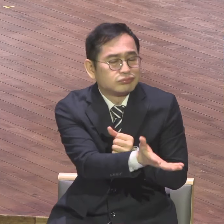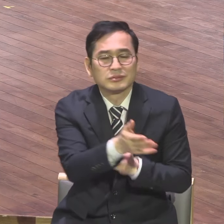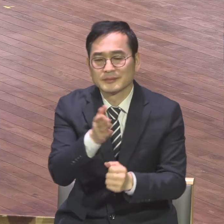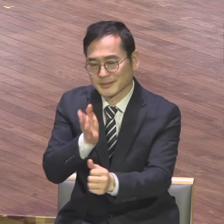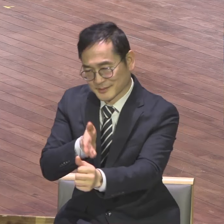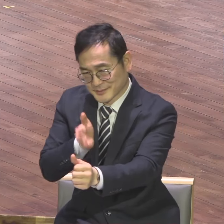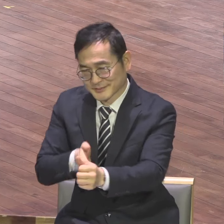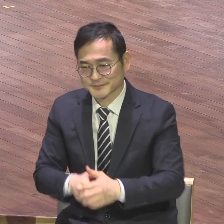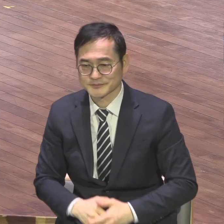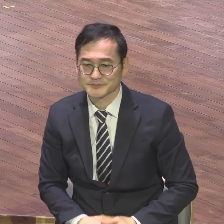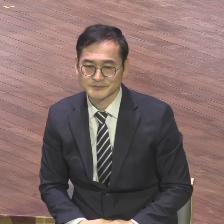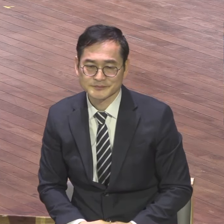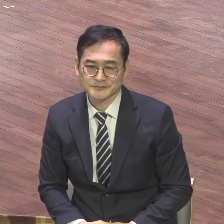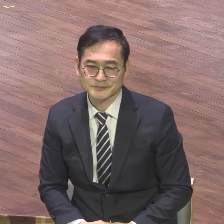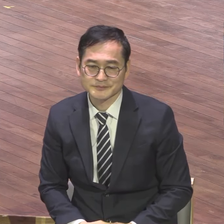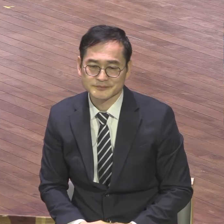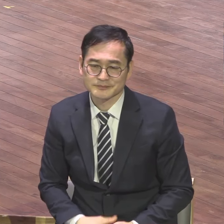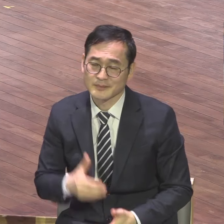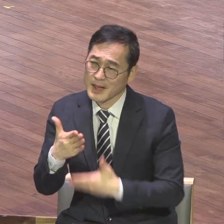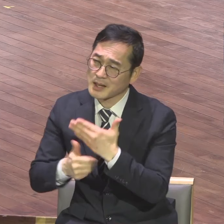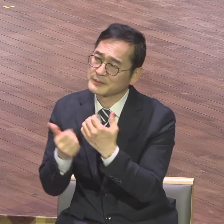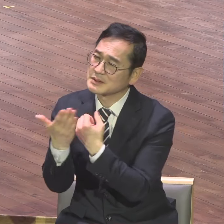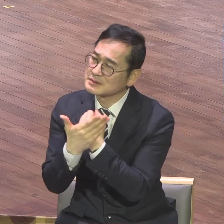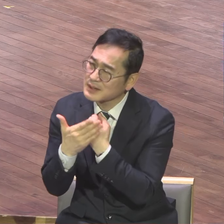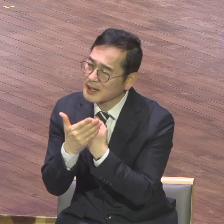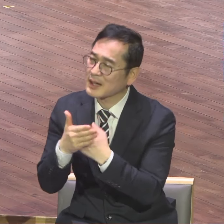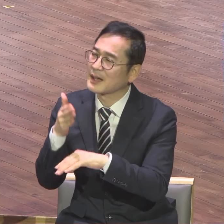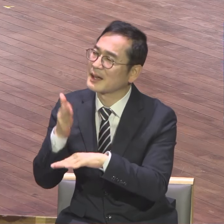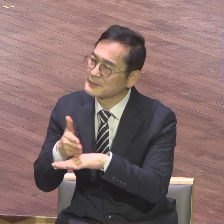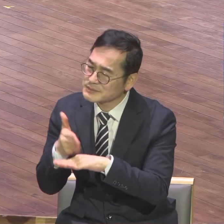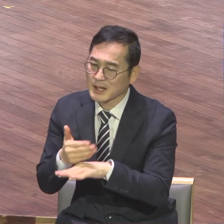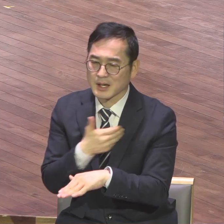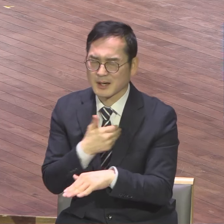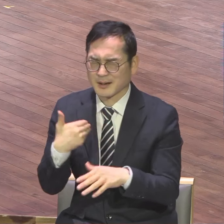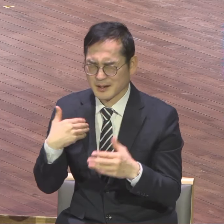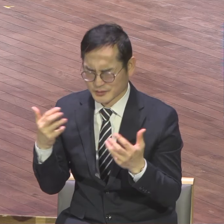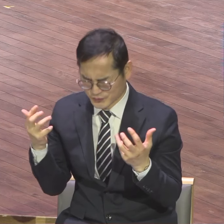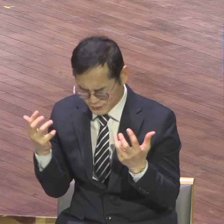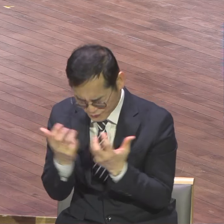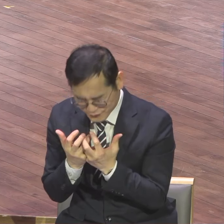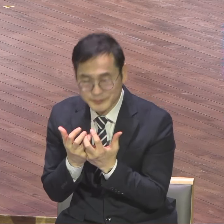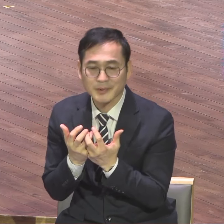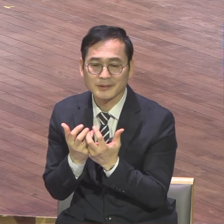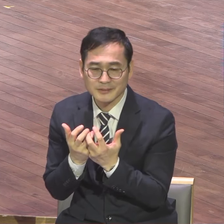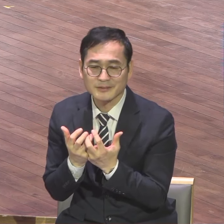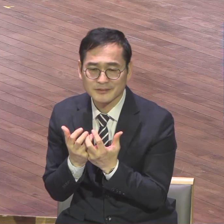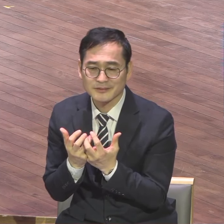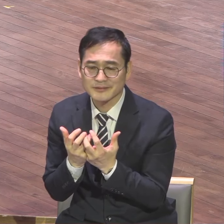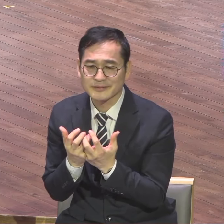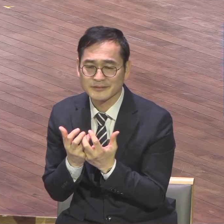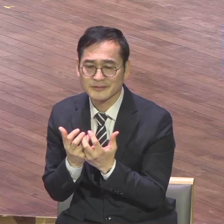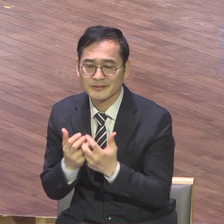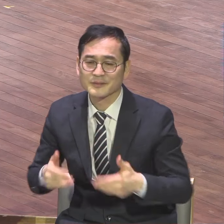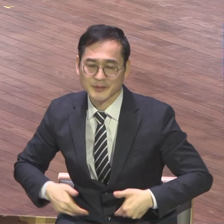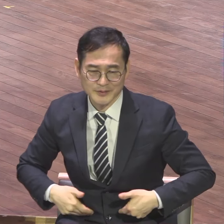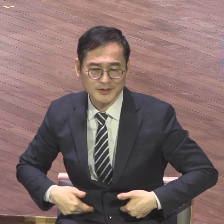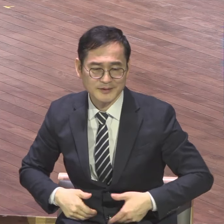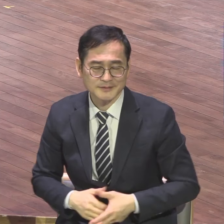하나님의 절대 감사 이게 충만해요 충만 복음의 눈으로 딱 끌어봐야 돼요 그래야